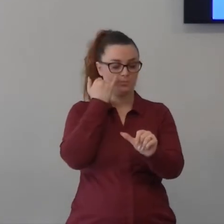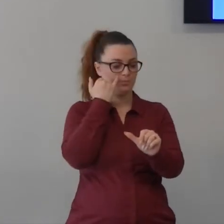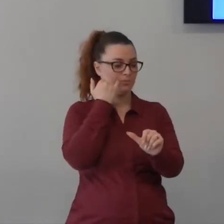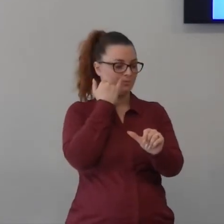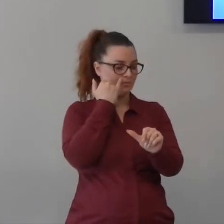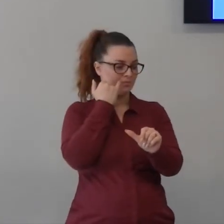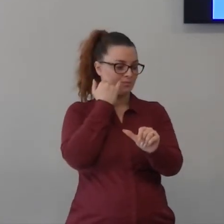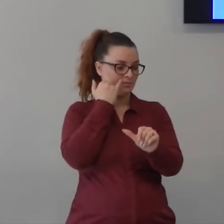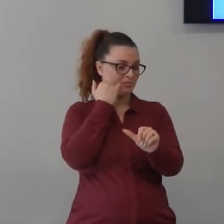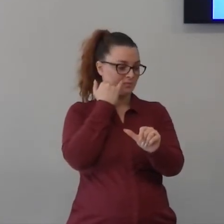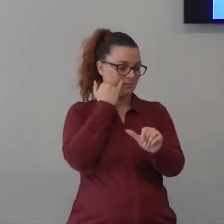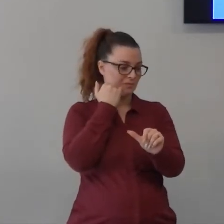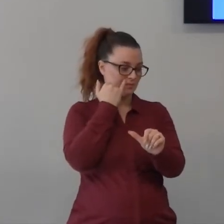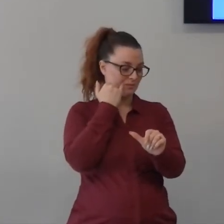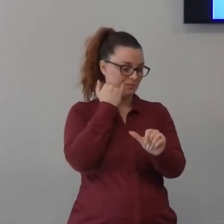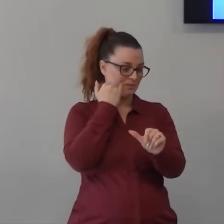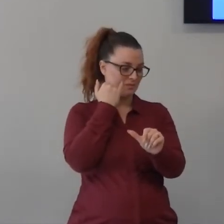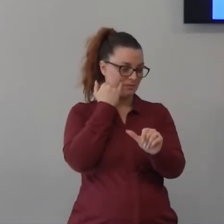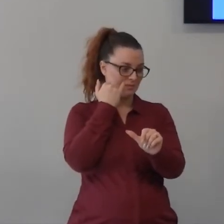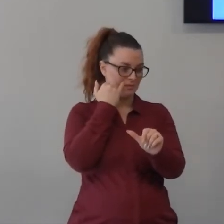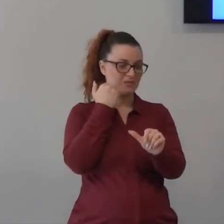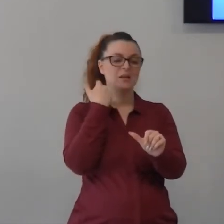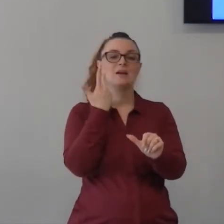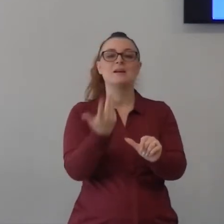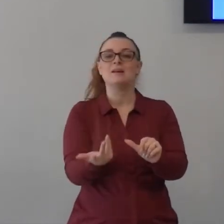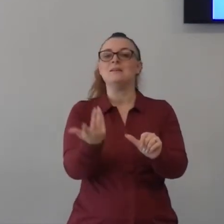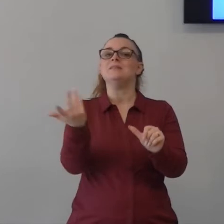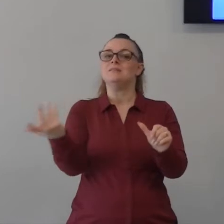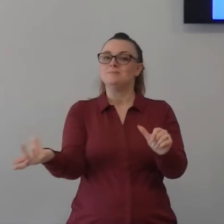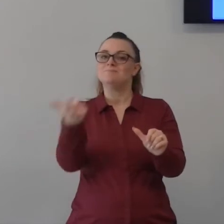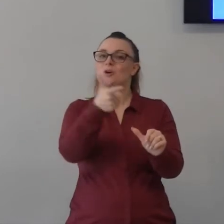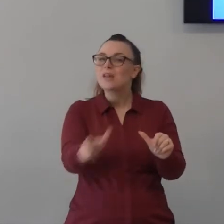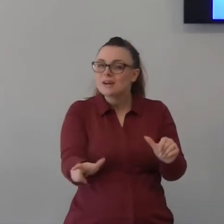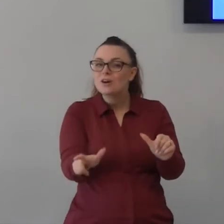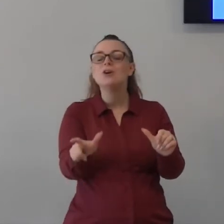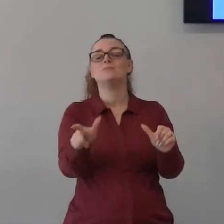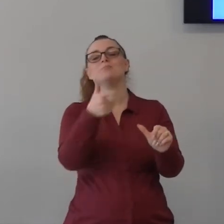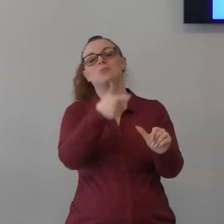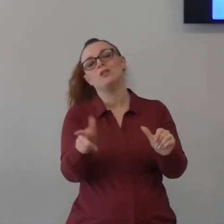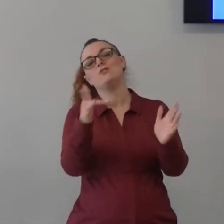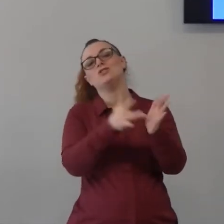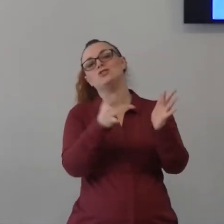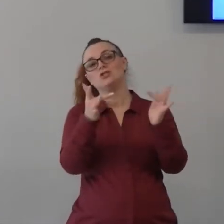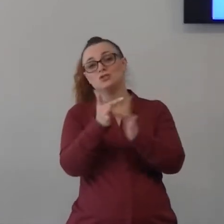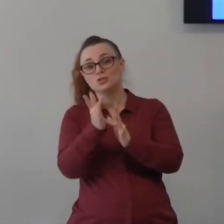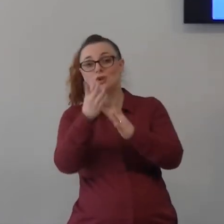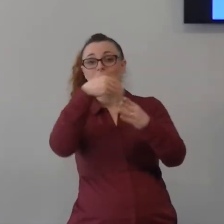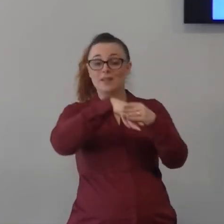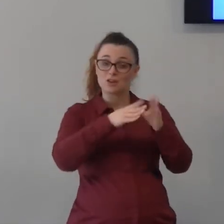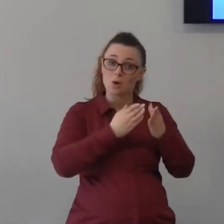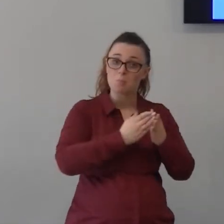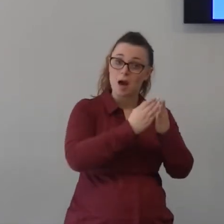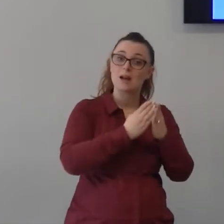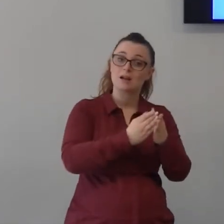perché? perché Gesù ancora non è nella barca ancora non è presente in 10 è ancora